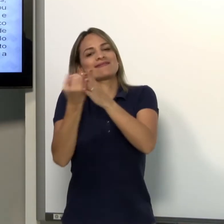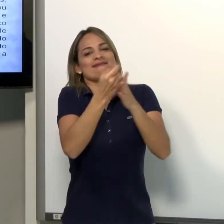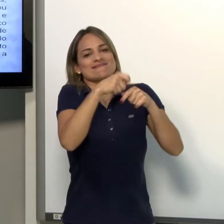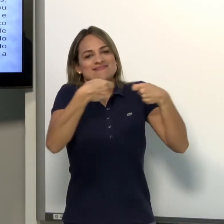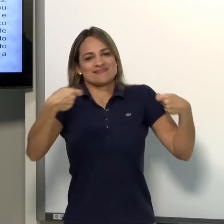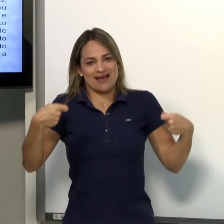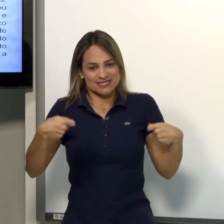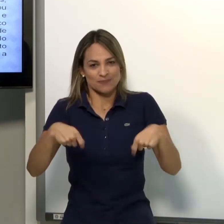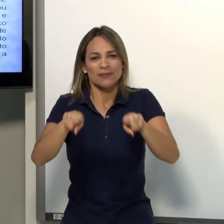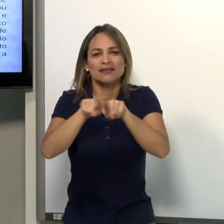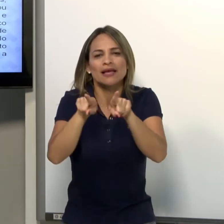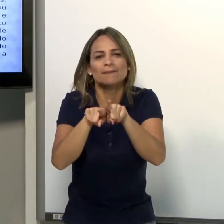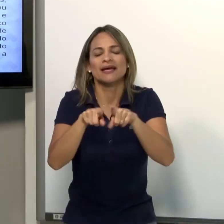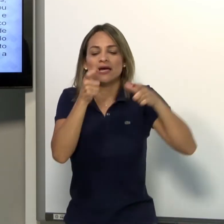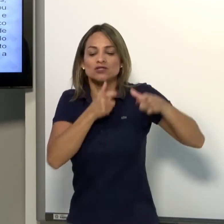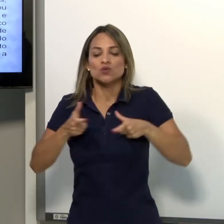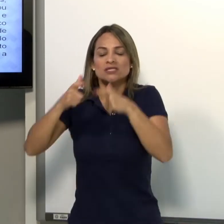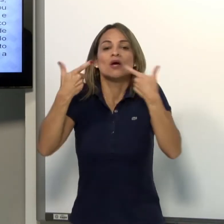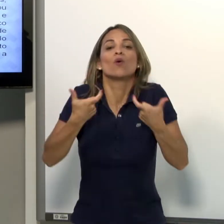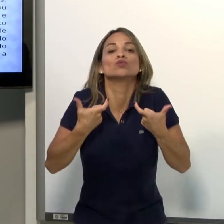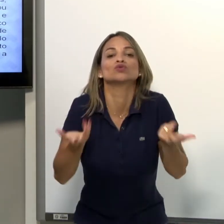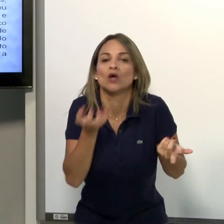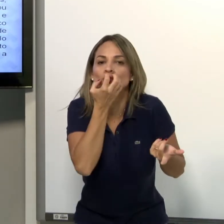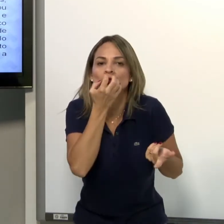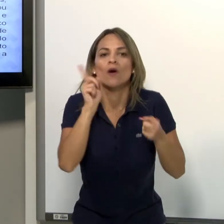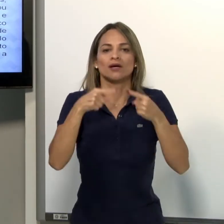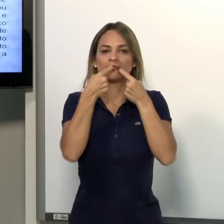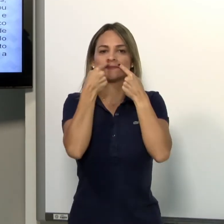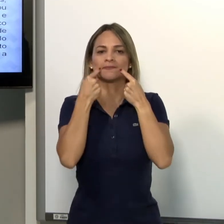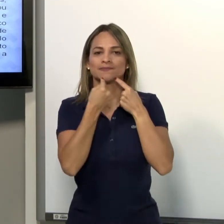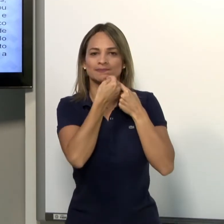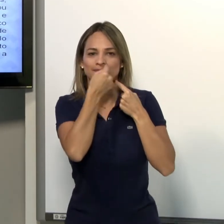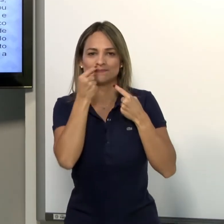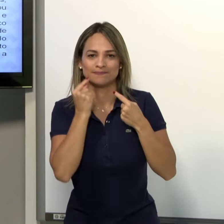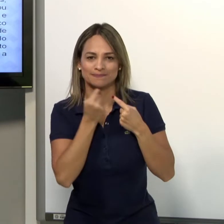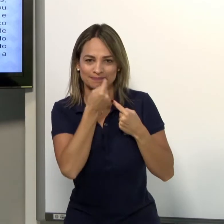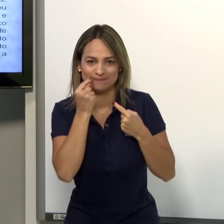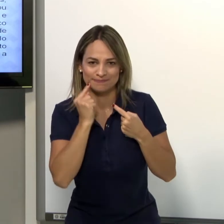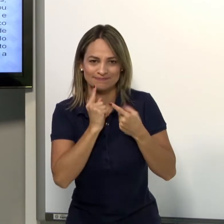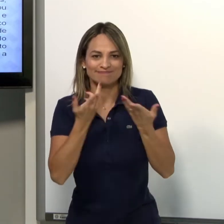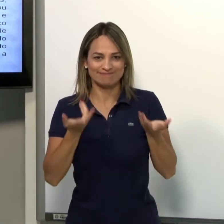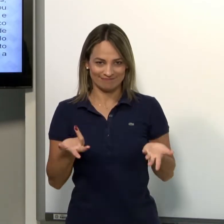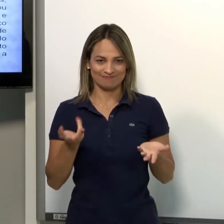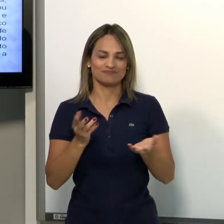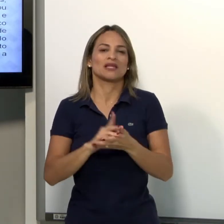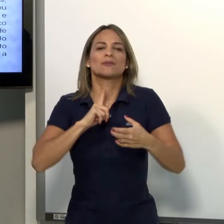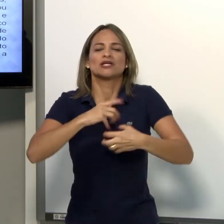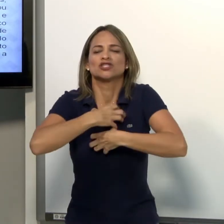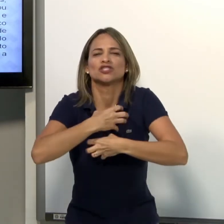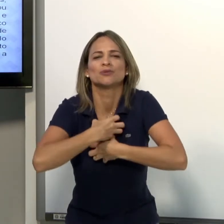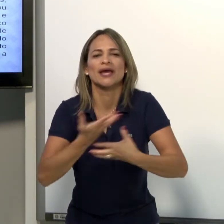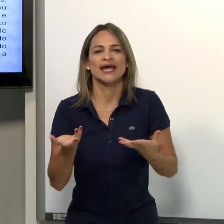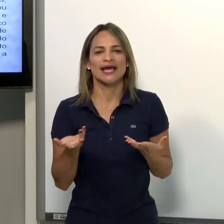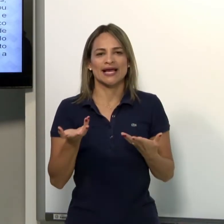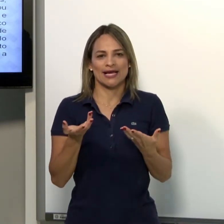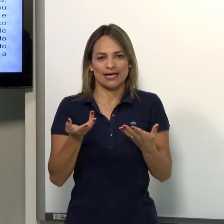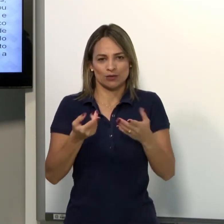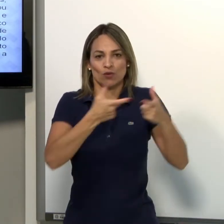aí, depois, você pode observar os sinais. O cachorro é feito aonde? Qual o ponto de articulação? Na boca. E o sentimento?